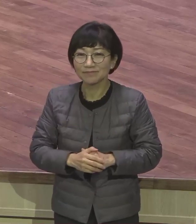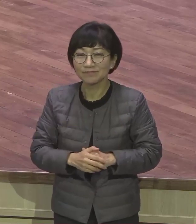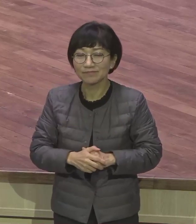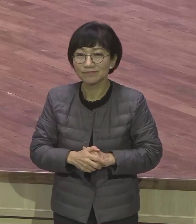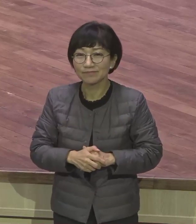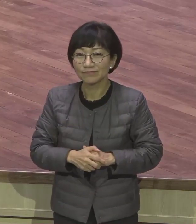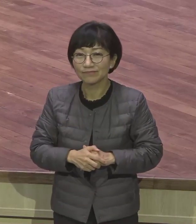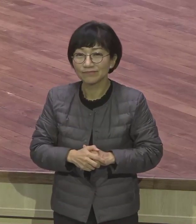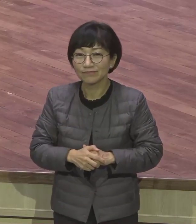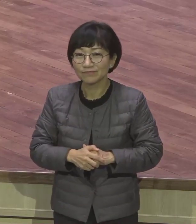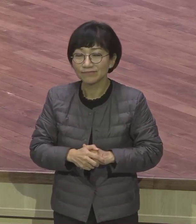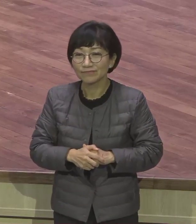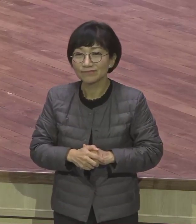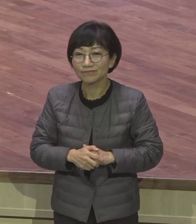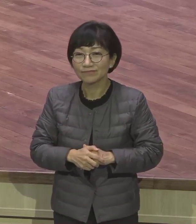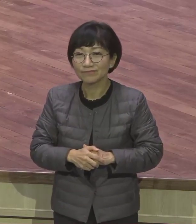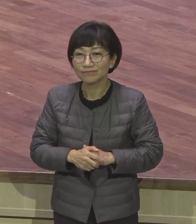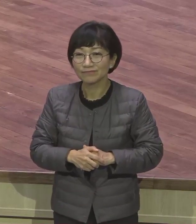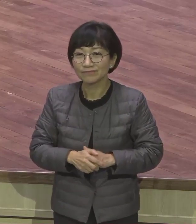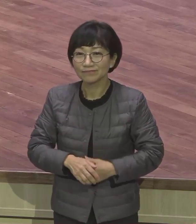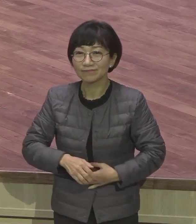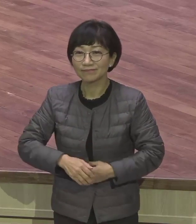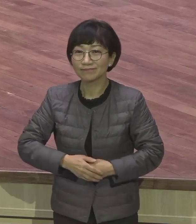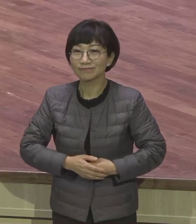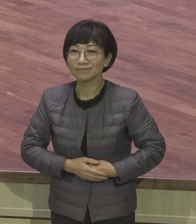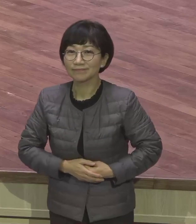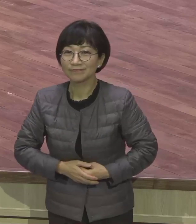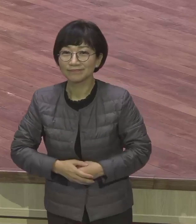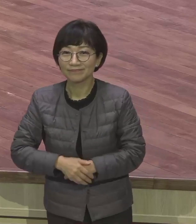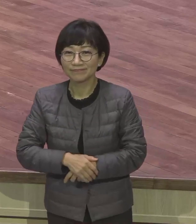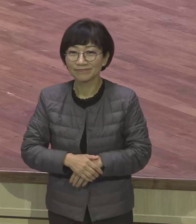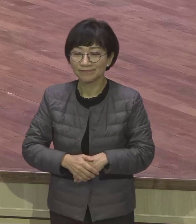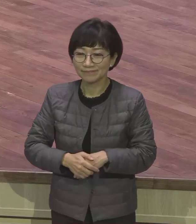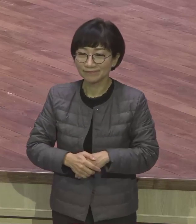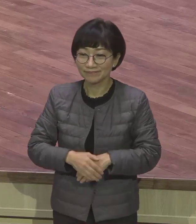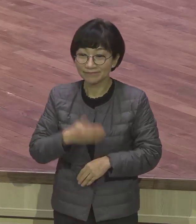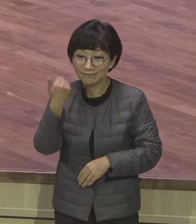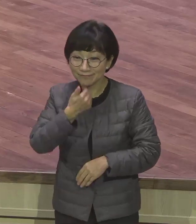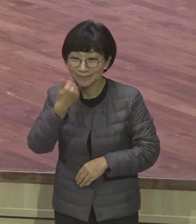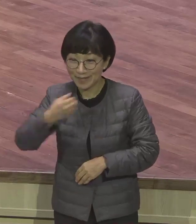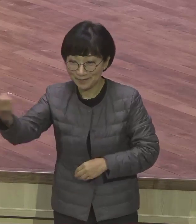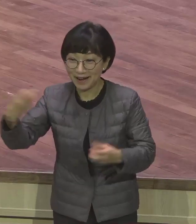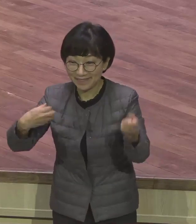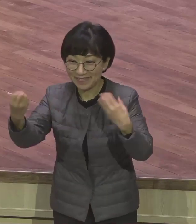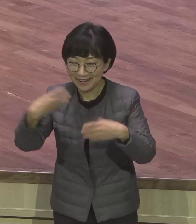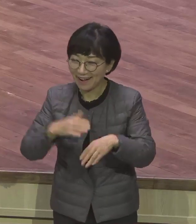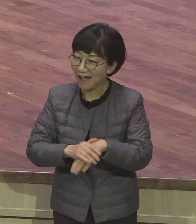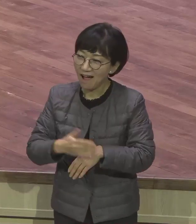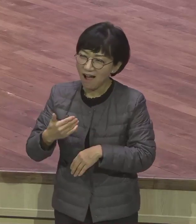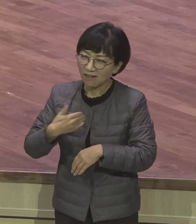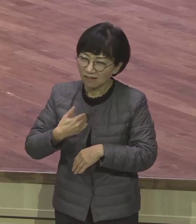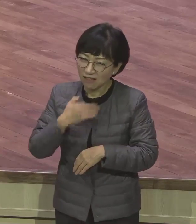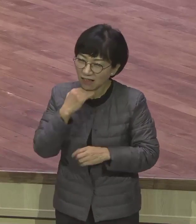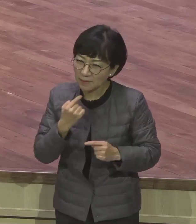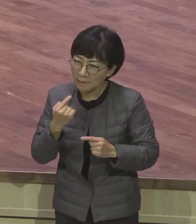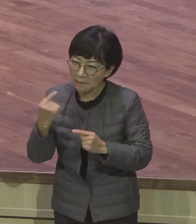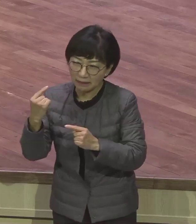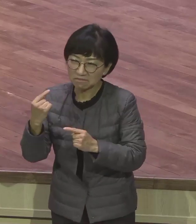어떤 분들은 그래요. 아이고 나이가 들면 좀 젊어지고 싶다. 더 그렇게 좀 옛날에 좀 나도 좀